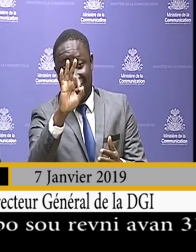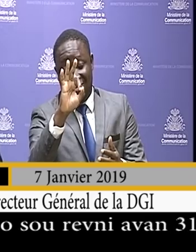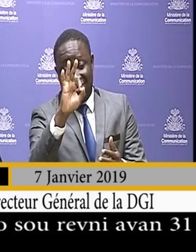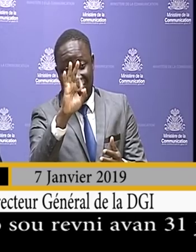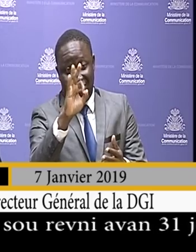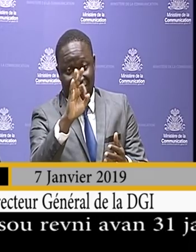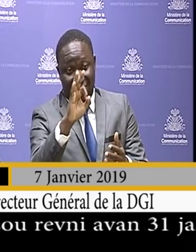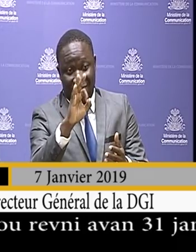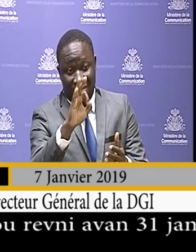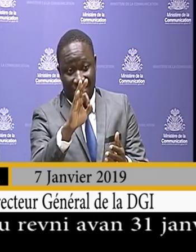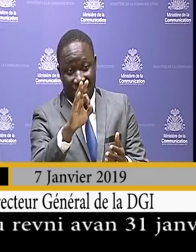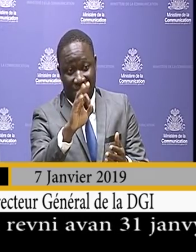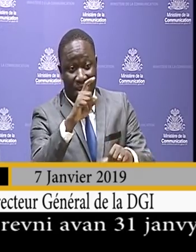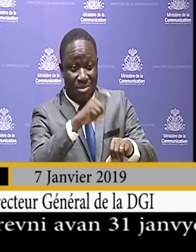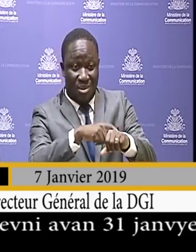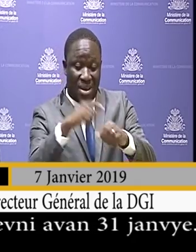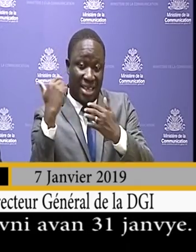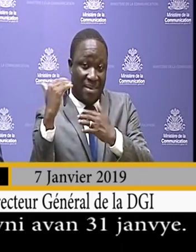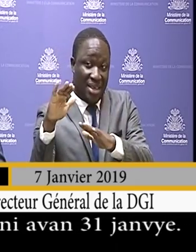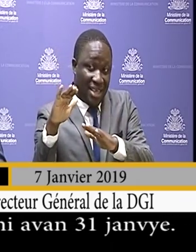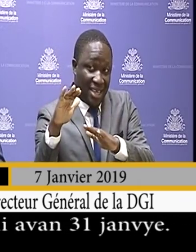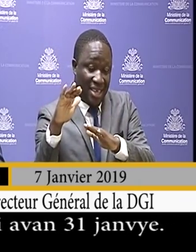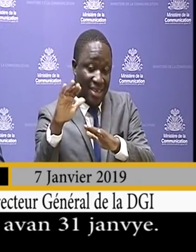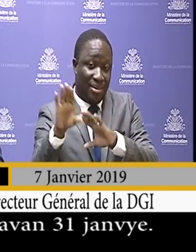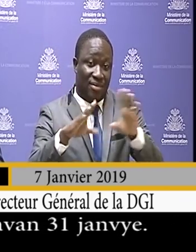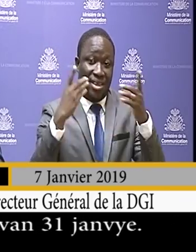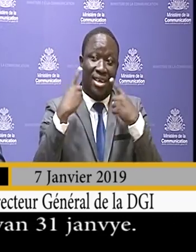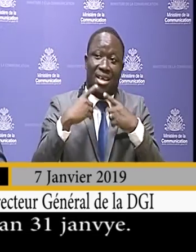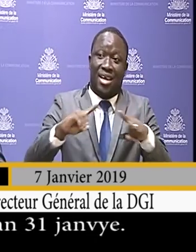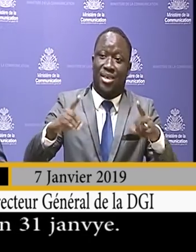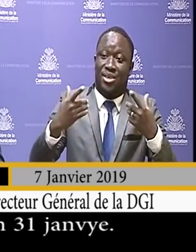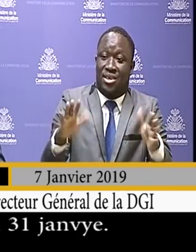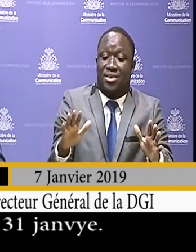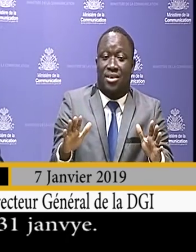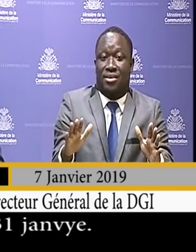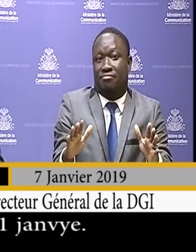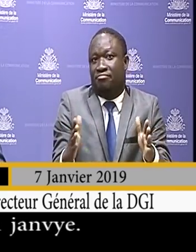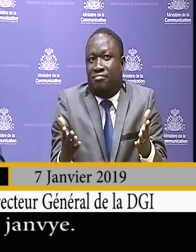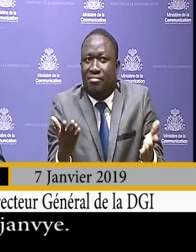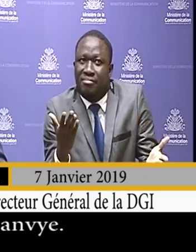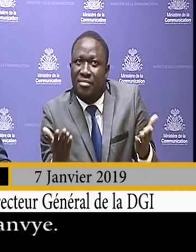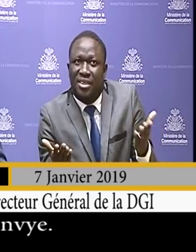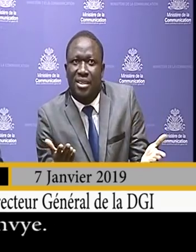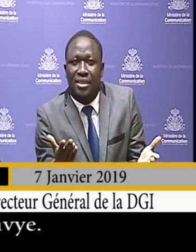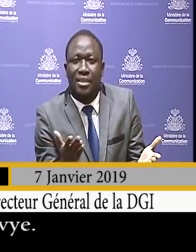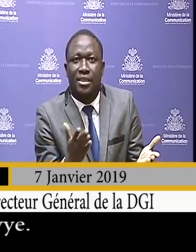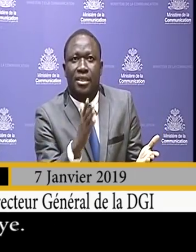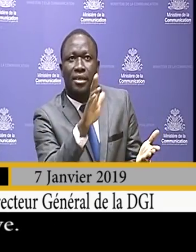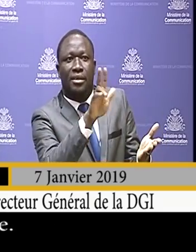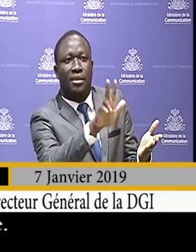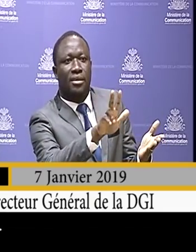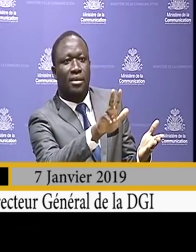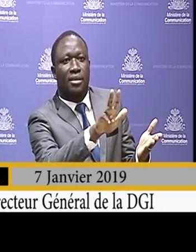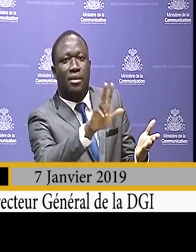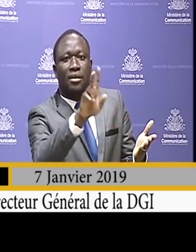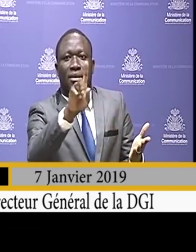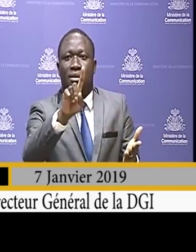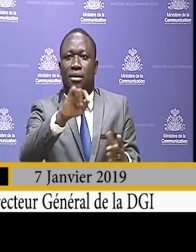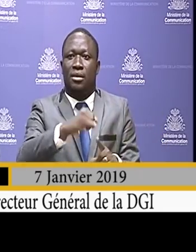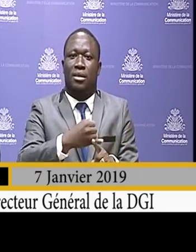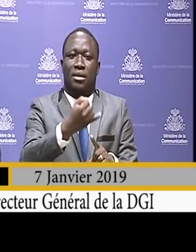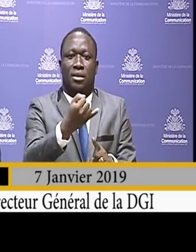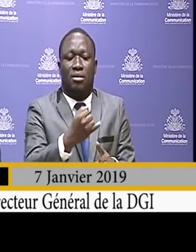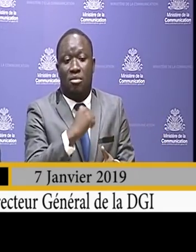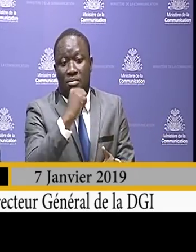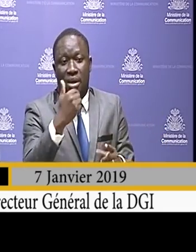dat limit lan pour fèr déclaration définitive d'impôt normalman sa bagen sou tax, bagen sakre l